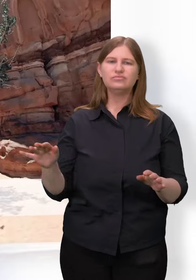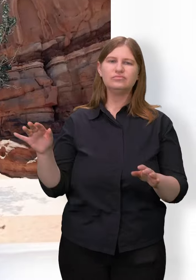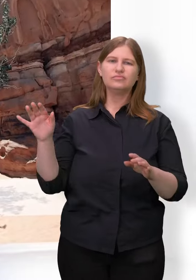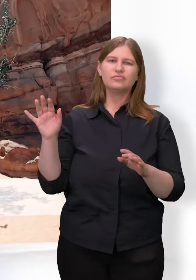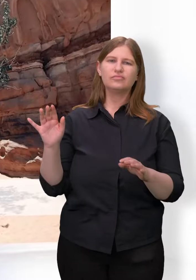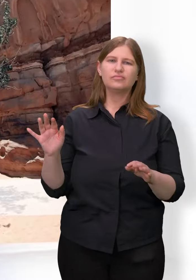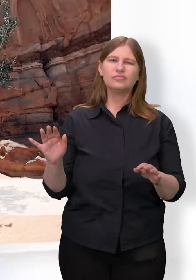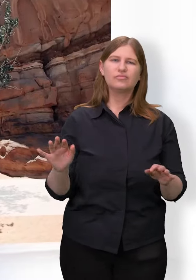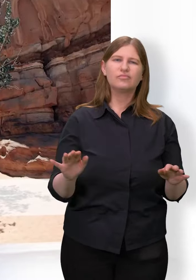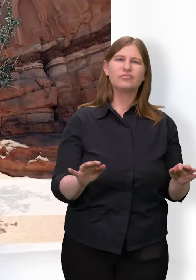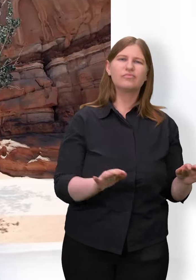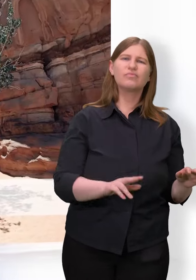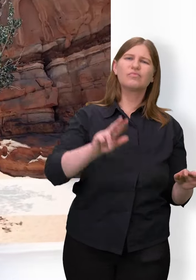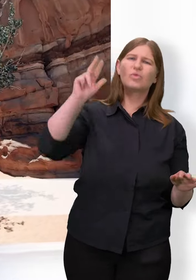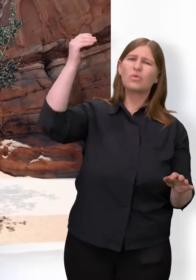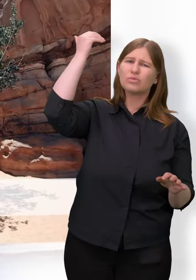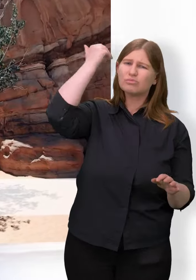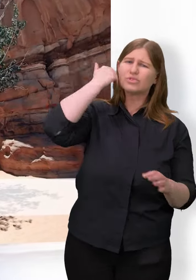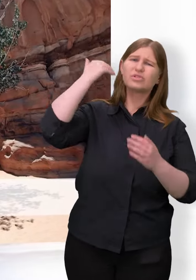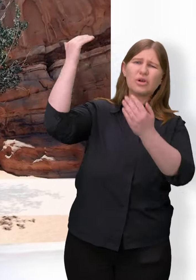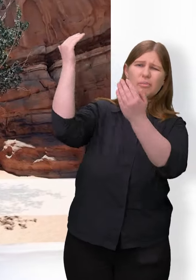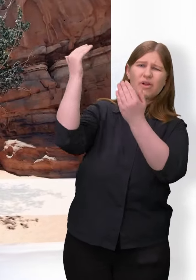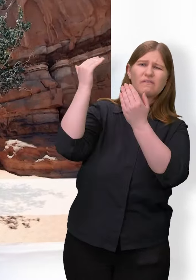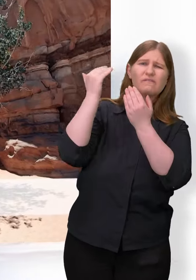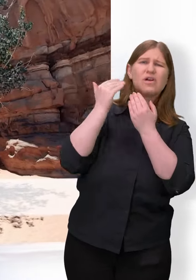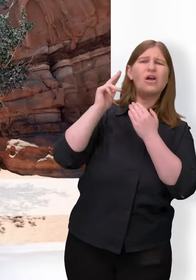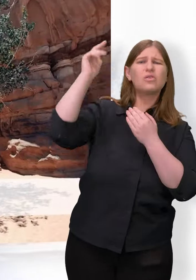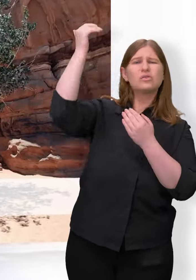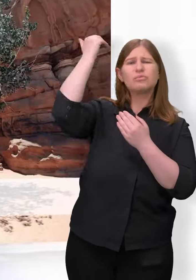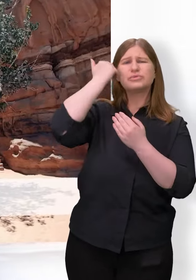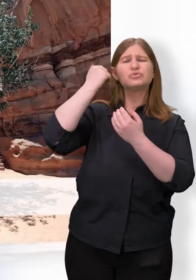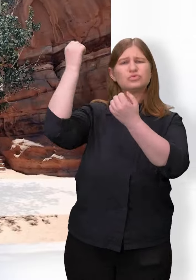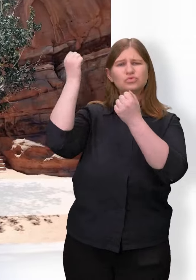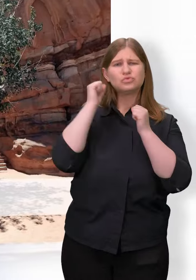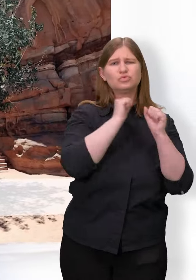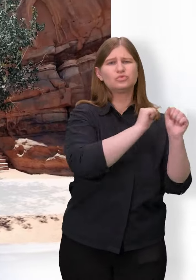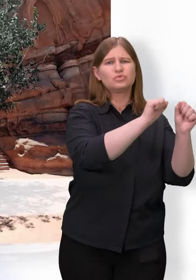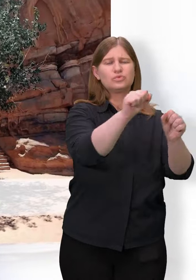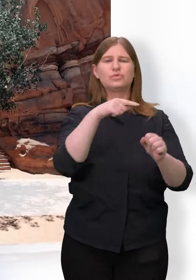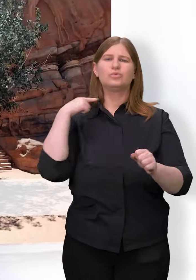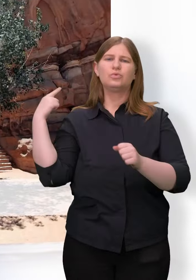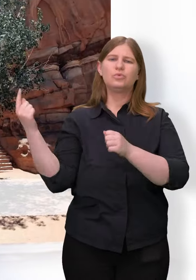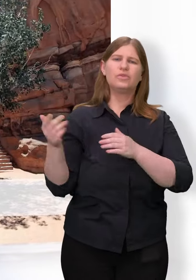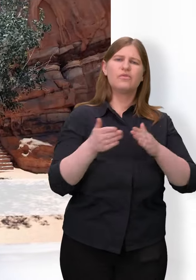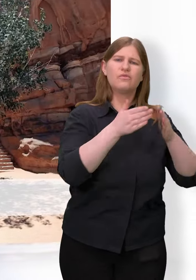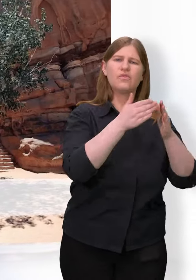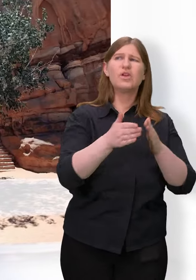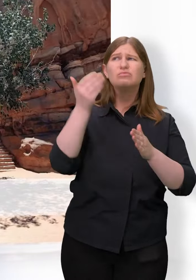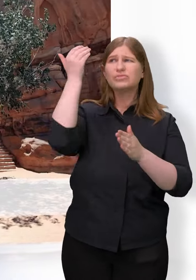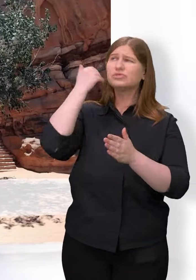Er warne uns Gott, behüte uns Gott, sei mit uns